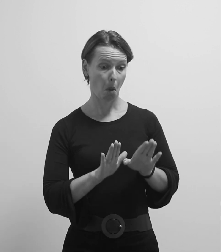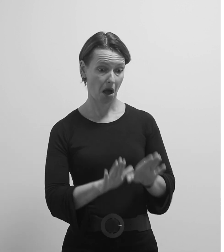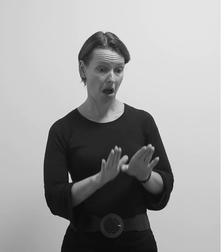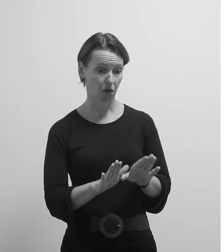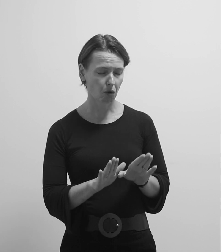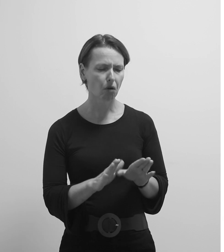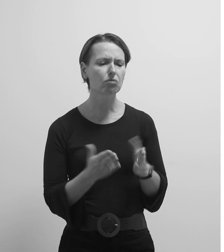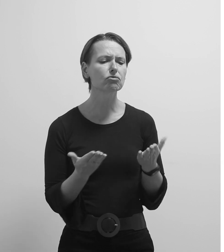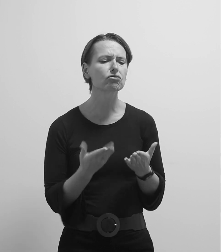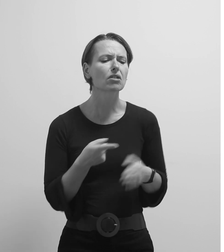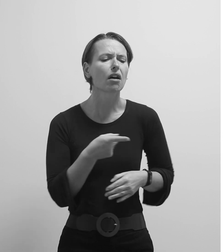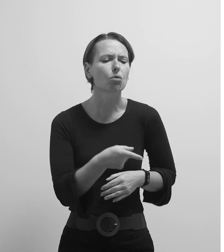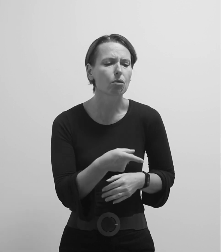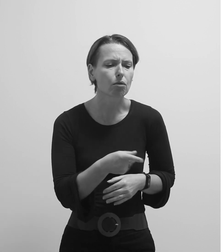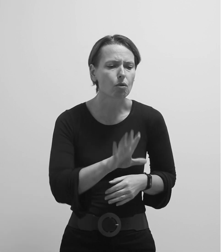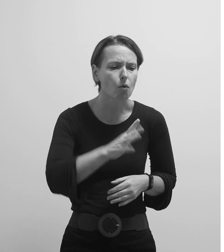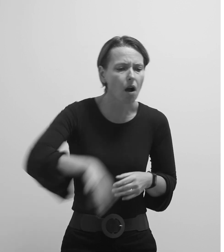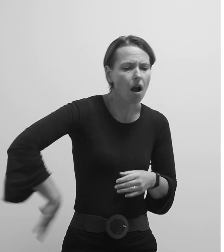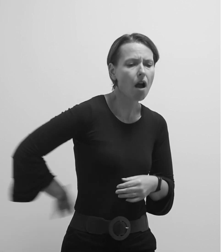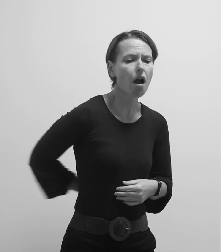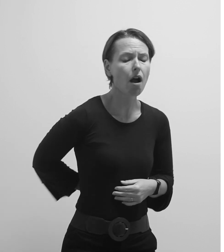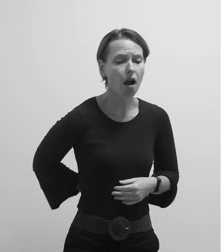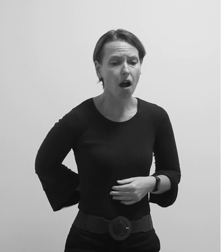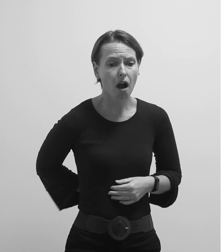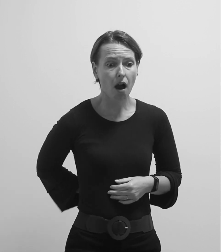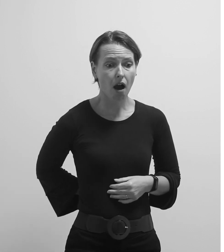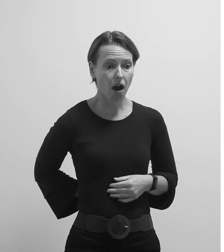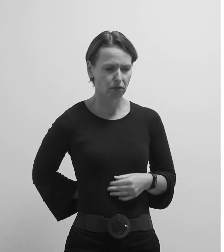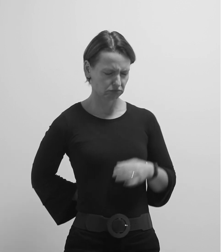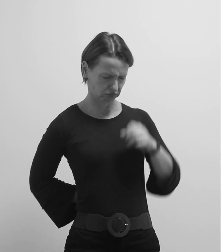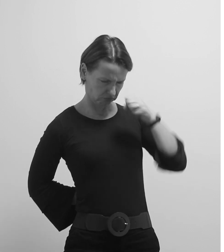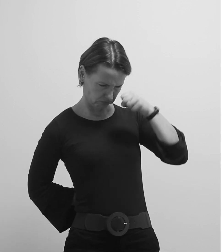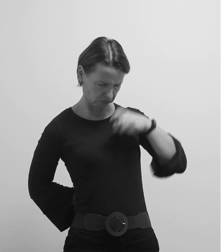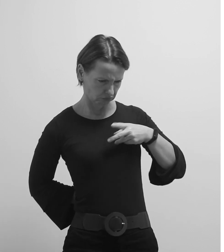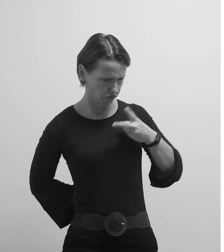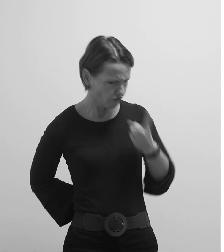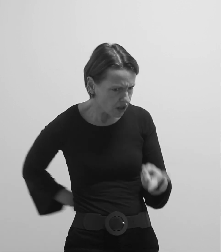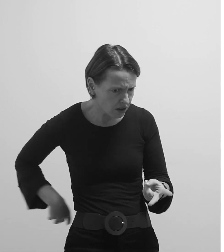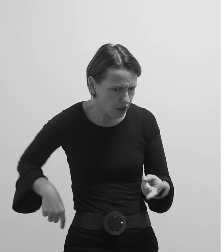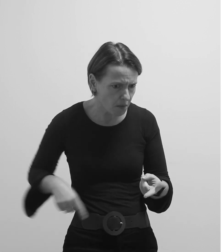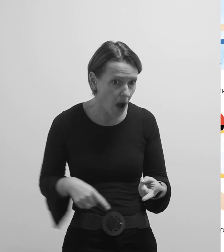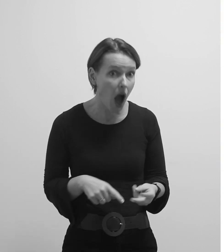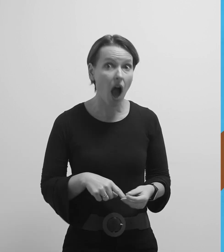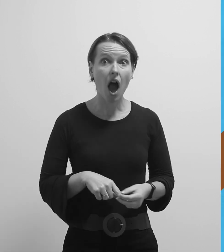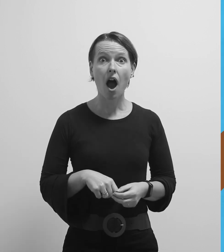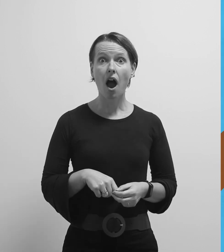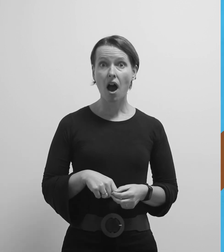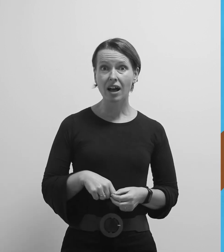malo. Zašto skrivaš ruku? Pogledam malo bolje.